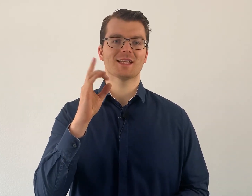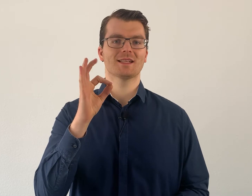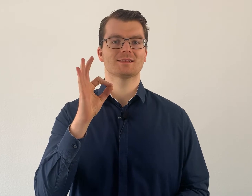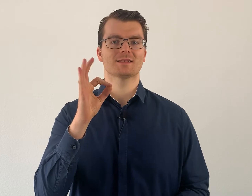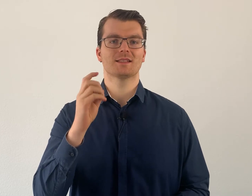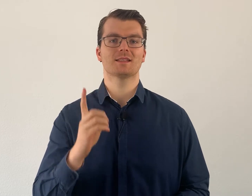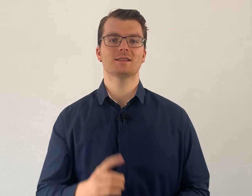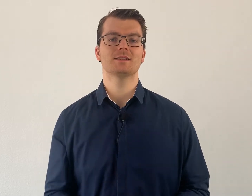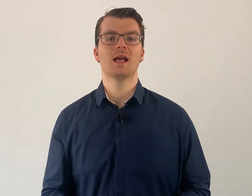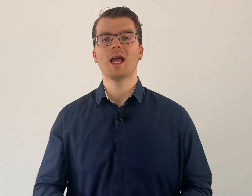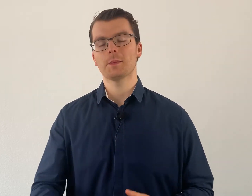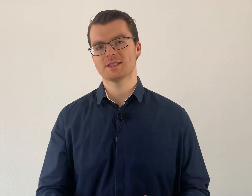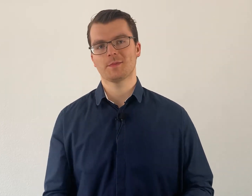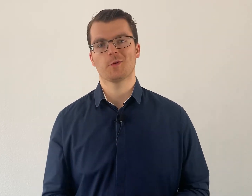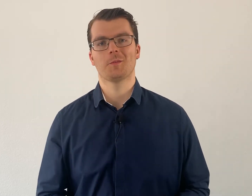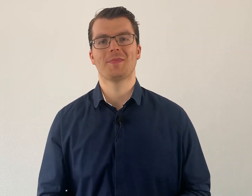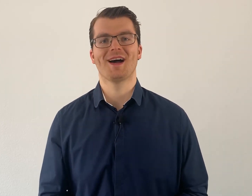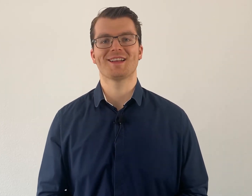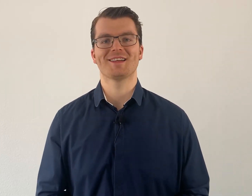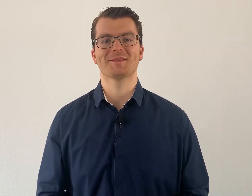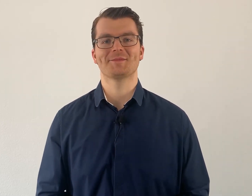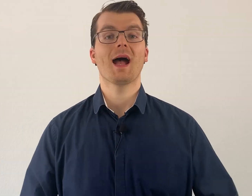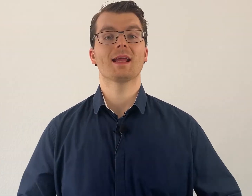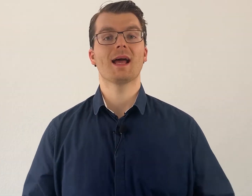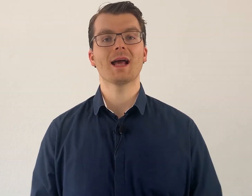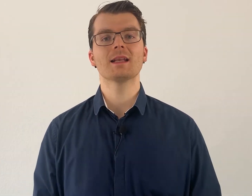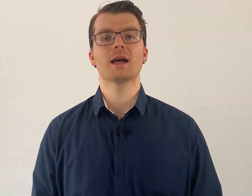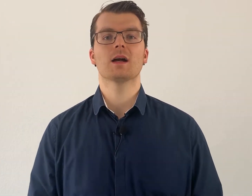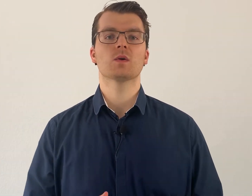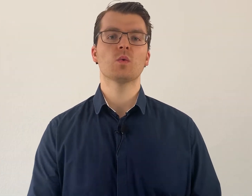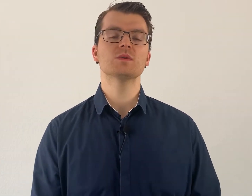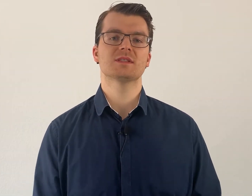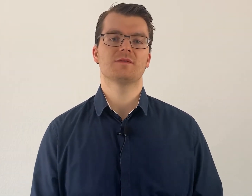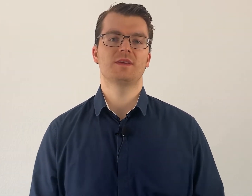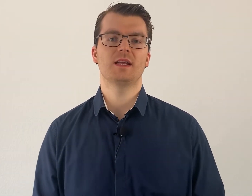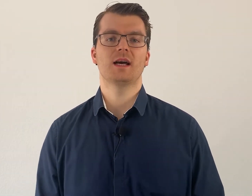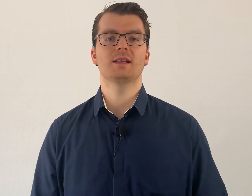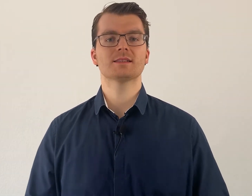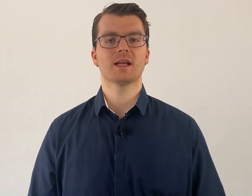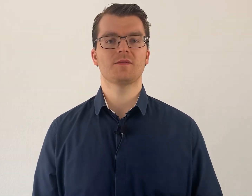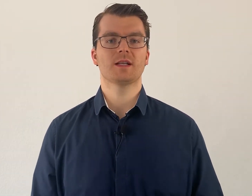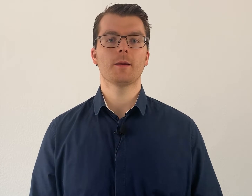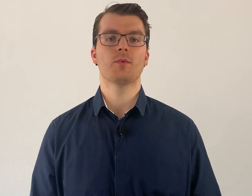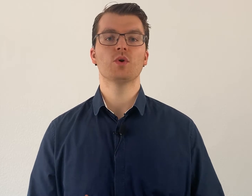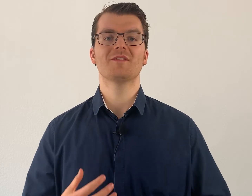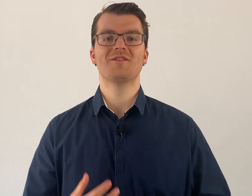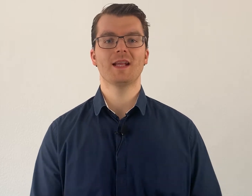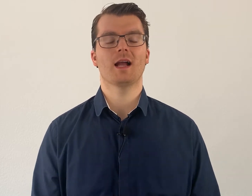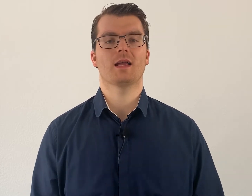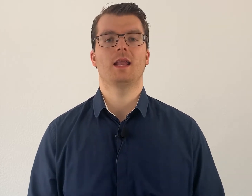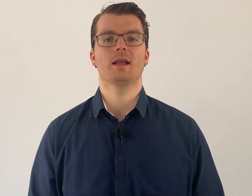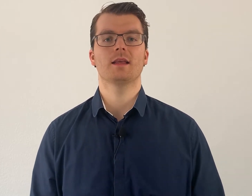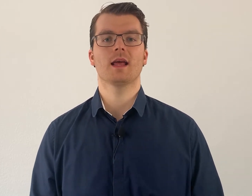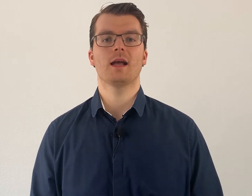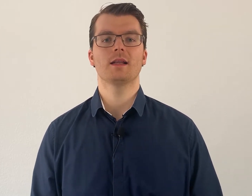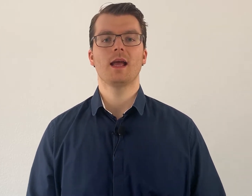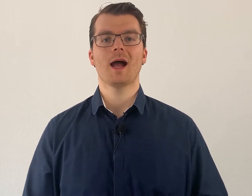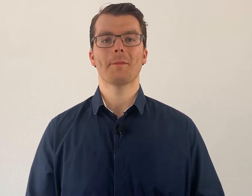Gegensätzliche ist, aber es gibt auch noch ein paar andere. Ein anderer großer Fehler ist einfach der Punkt Fingergelenkigkeit. Am